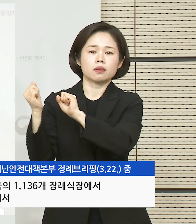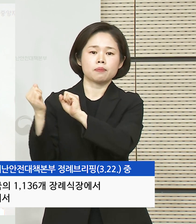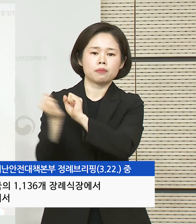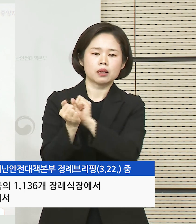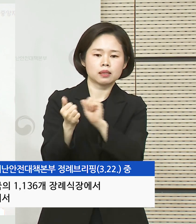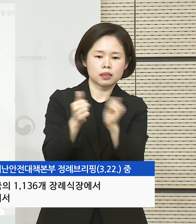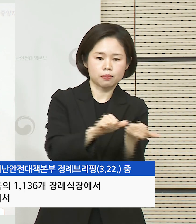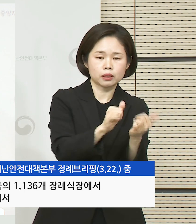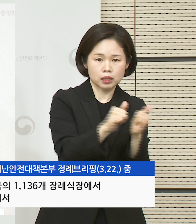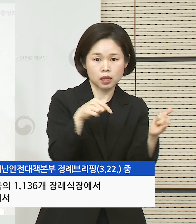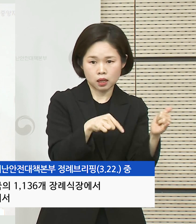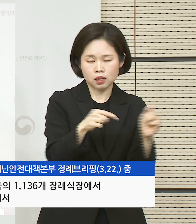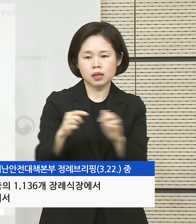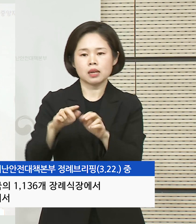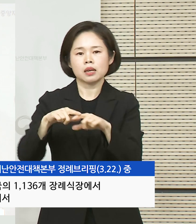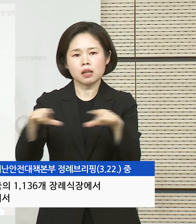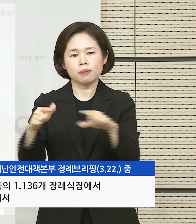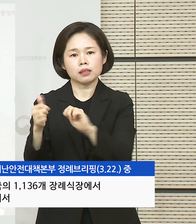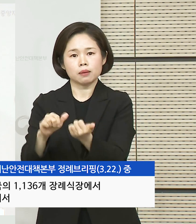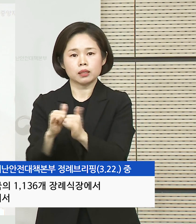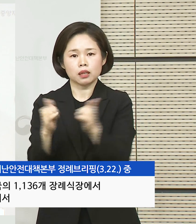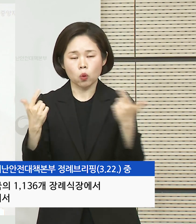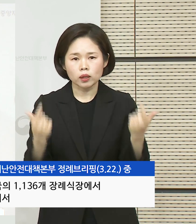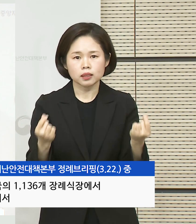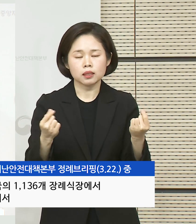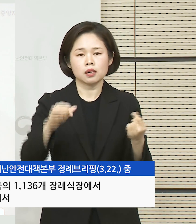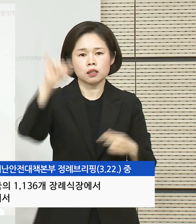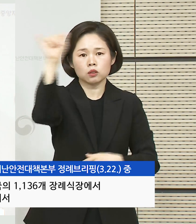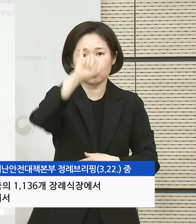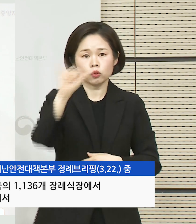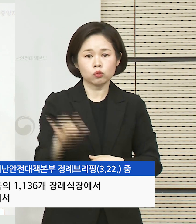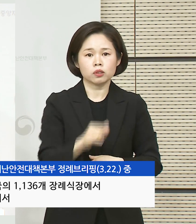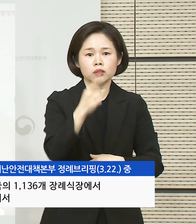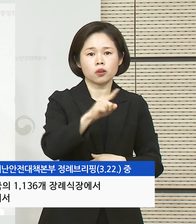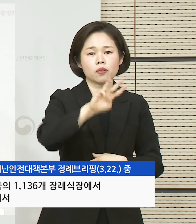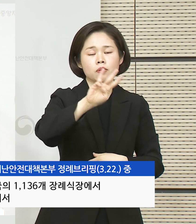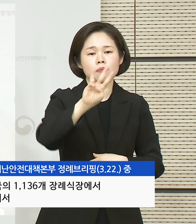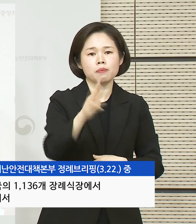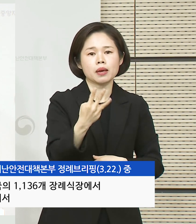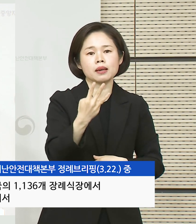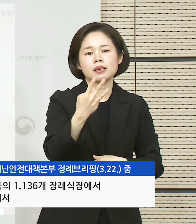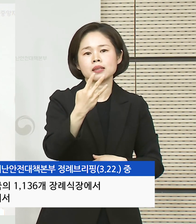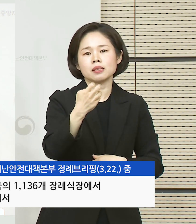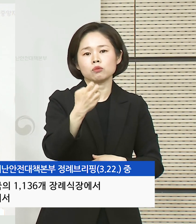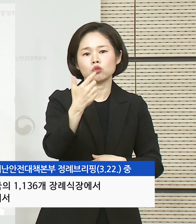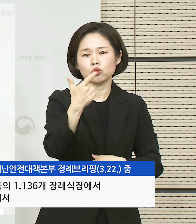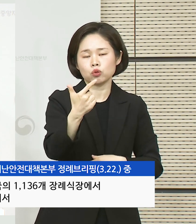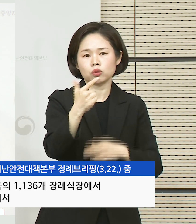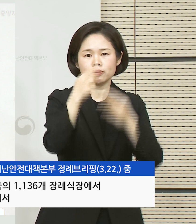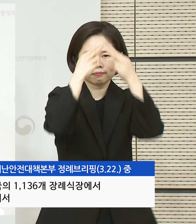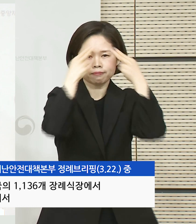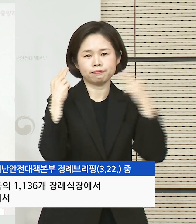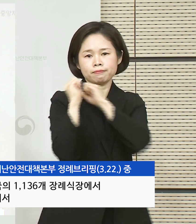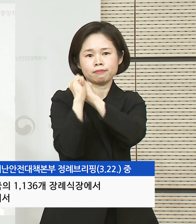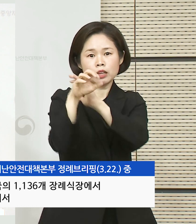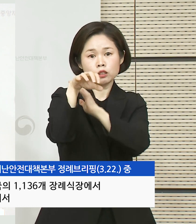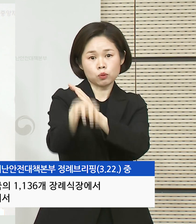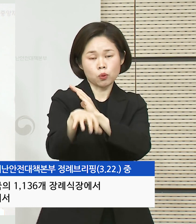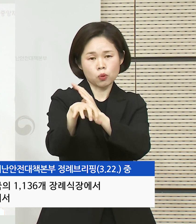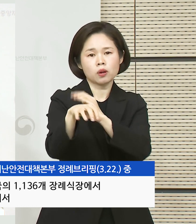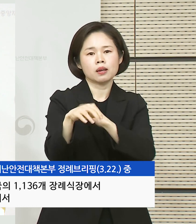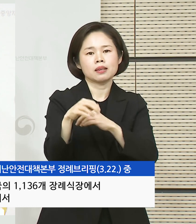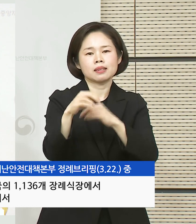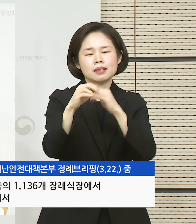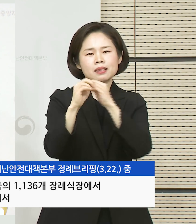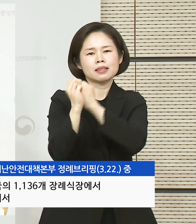마지막으로 코로나 사망자도 일반 사망자와 같이 전국의 1,136개 장례식장에서 장례를 치를 수